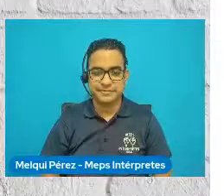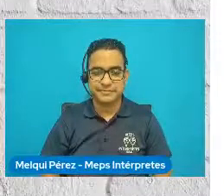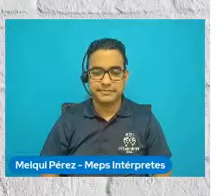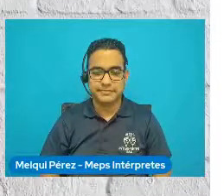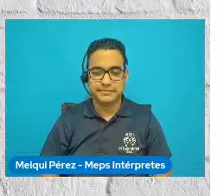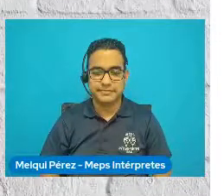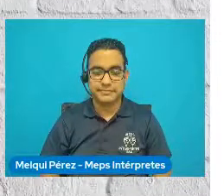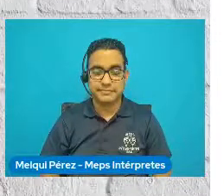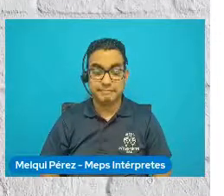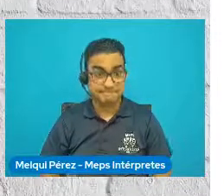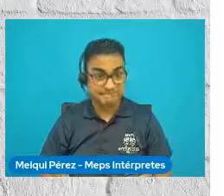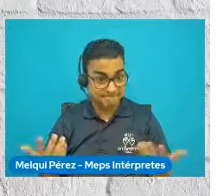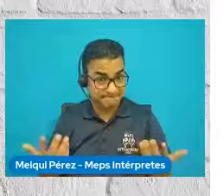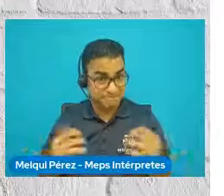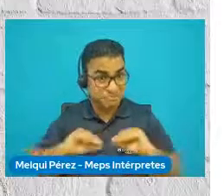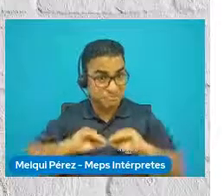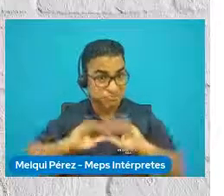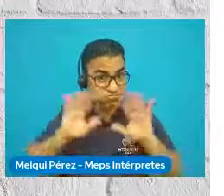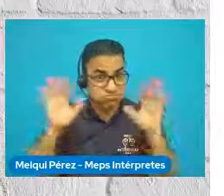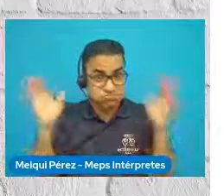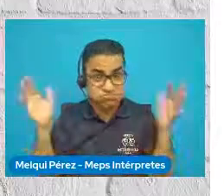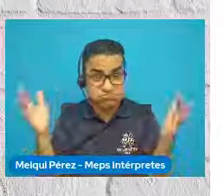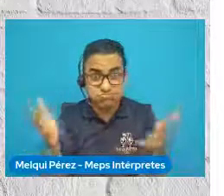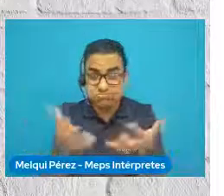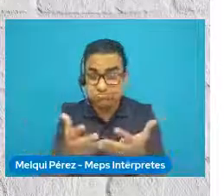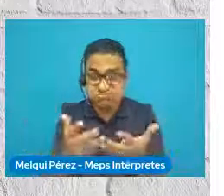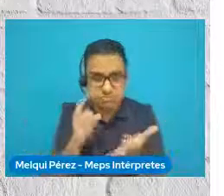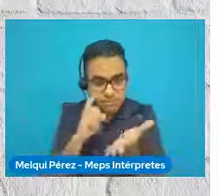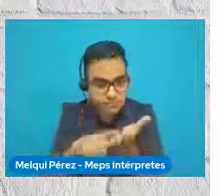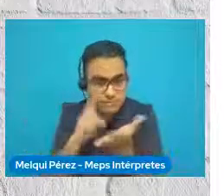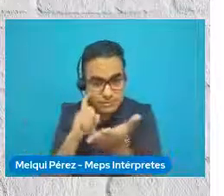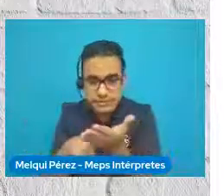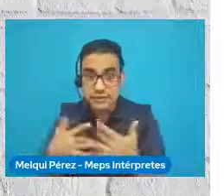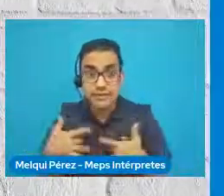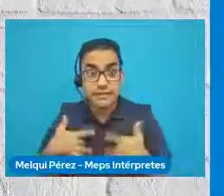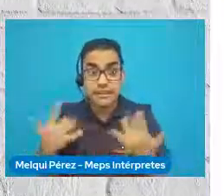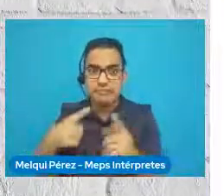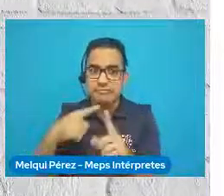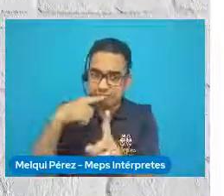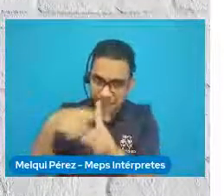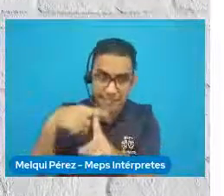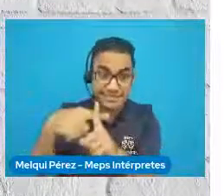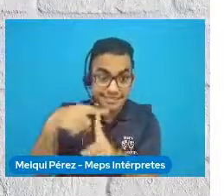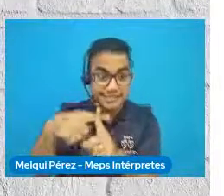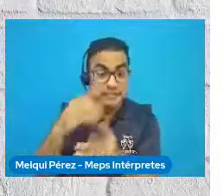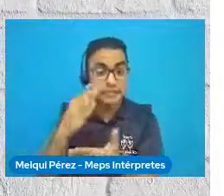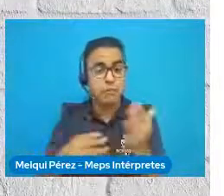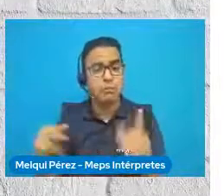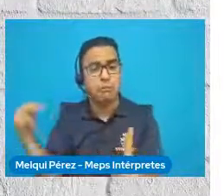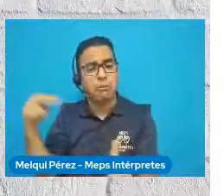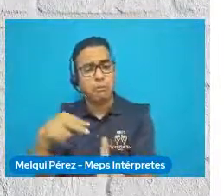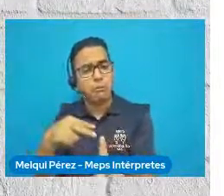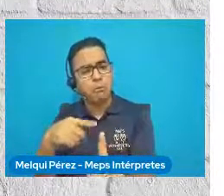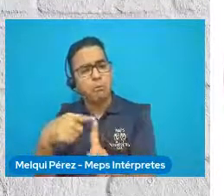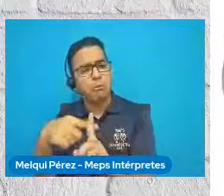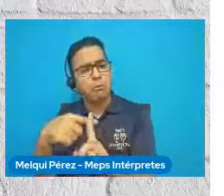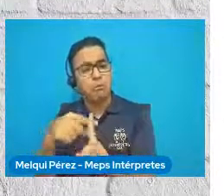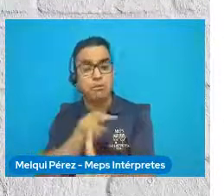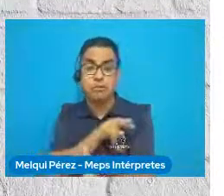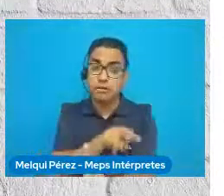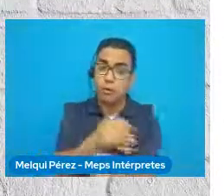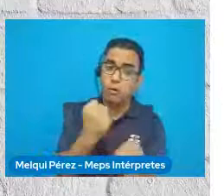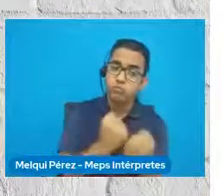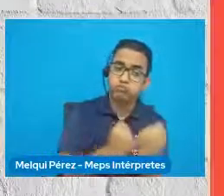Algo más se está contagiando por el mundo y esta vez hablamos de algo positivo. Algunos dicen que es optimismo, otros que es